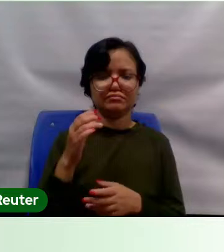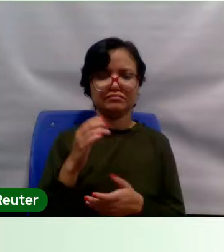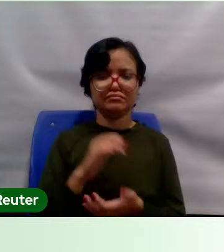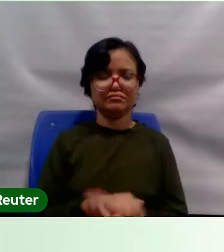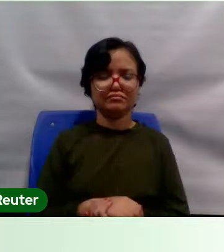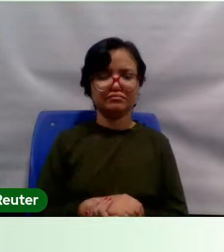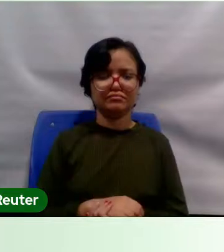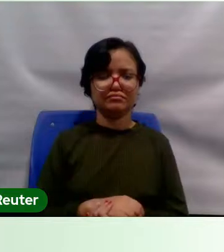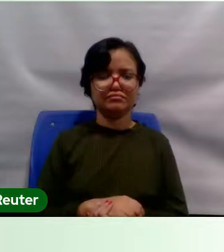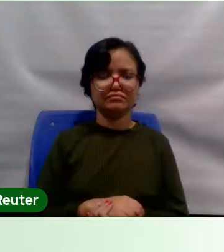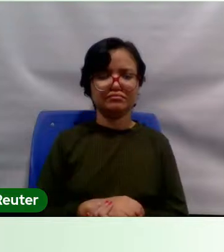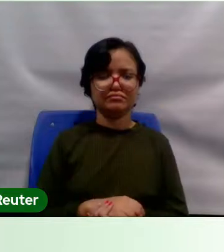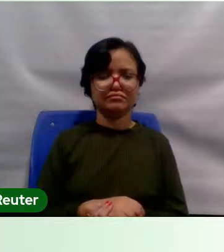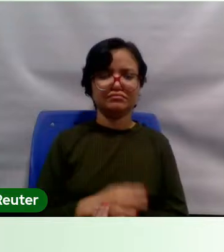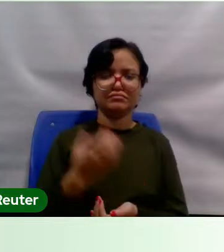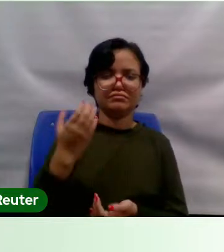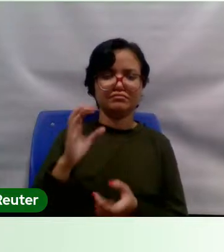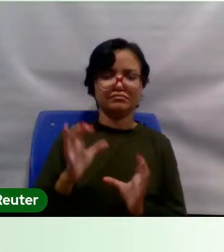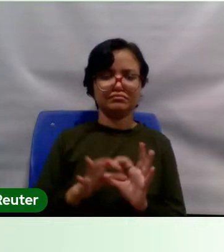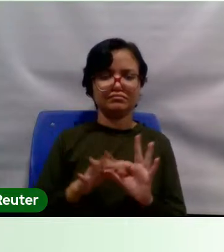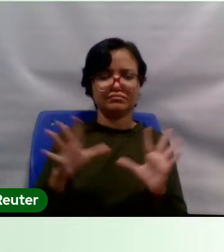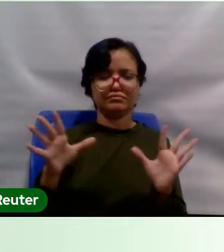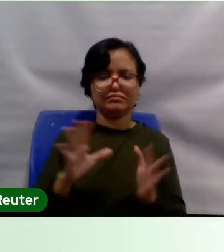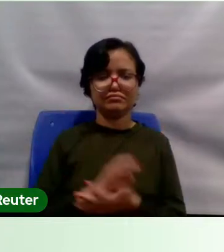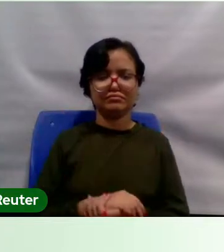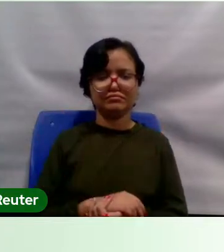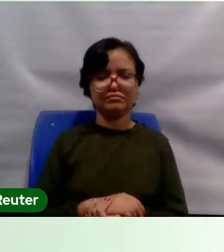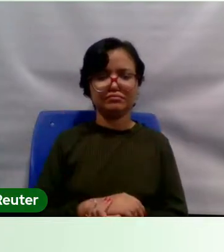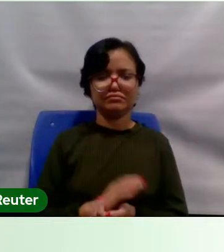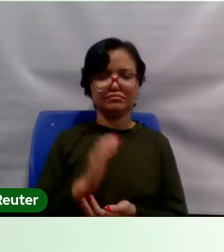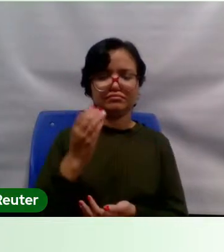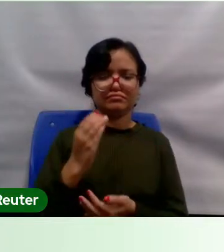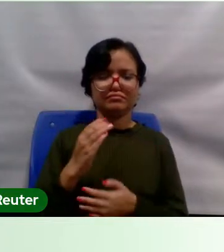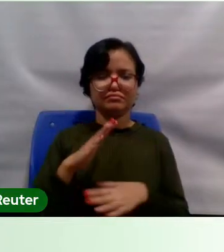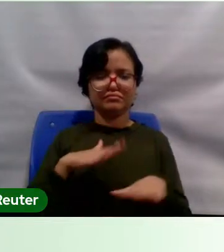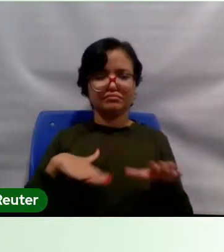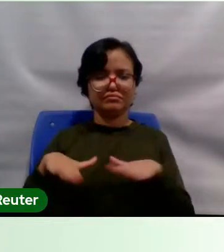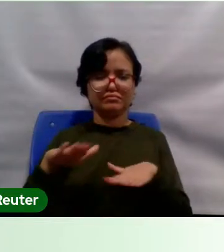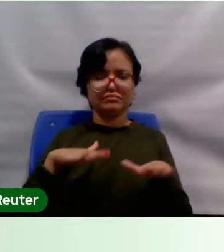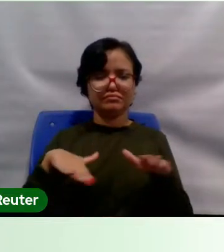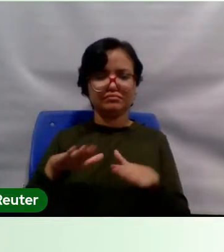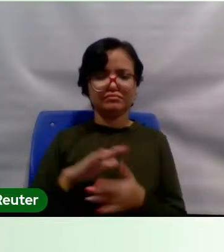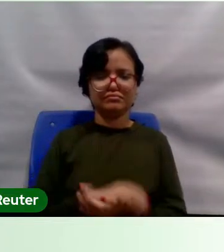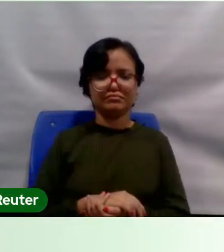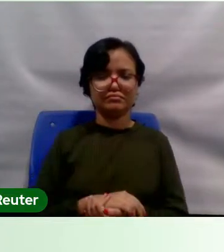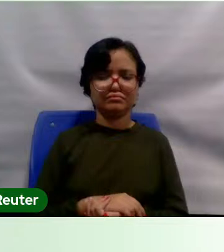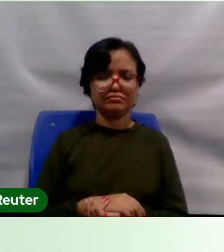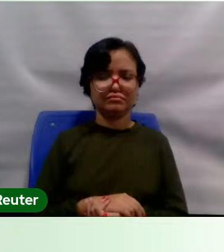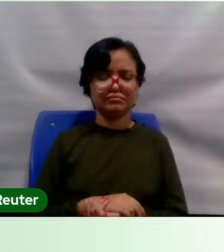ciência que liberte de uma ciência que cuide, de uma ciência que